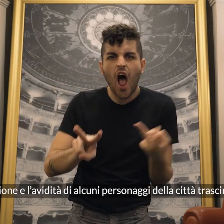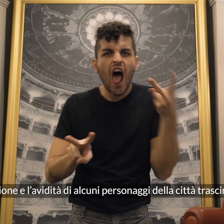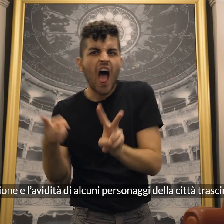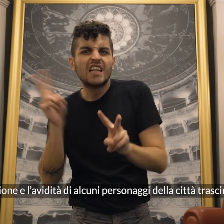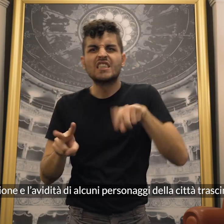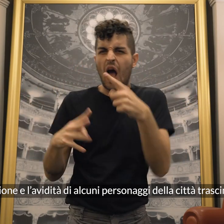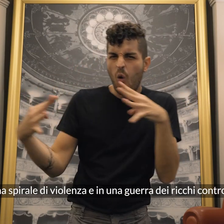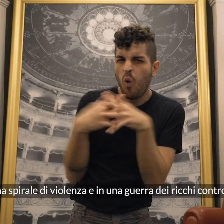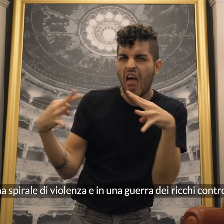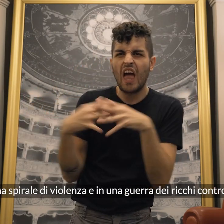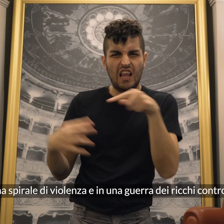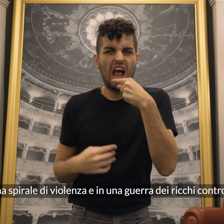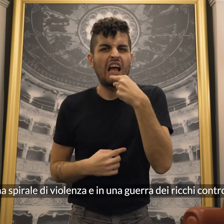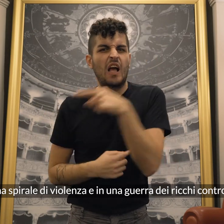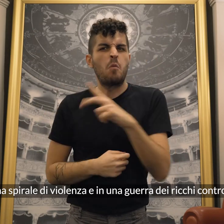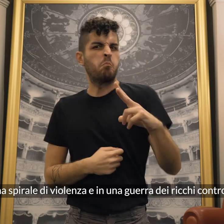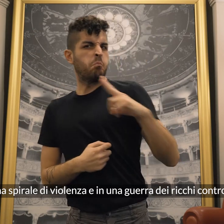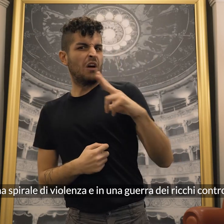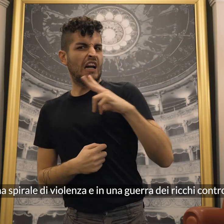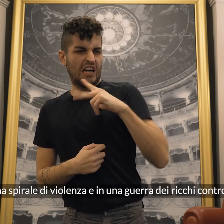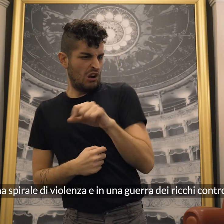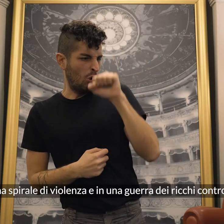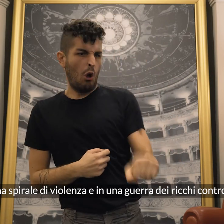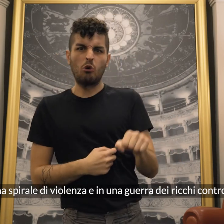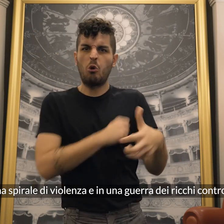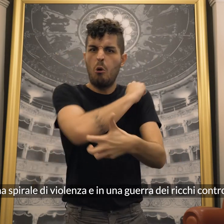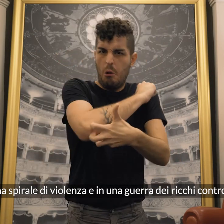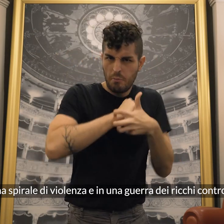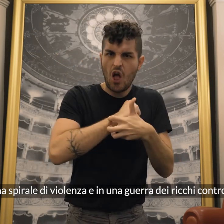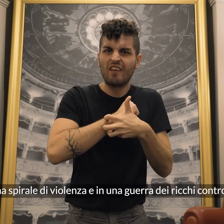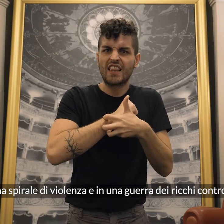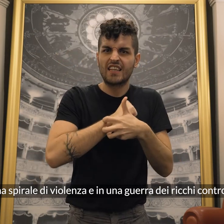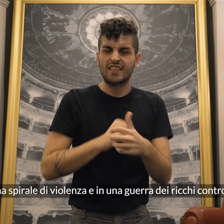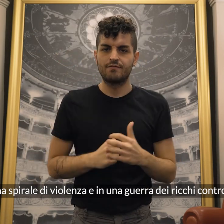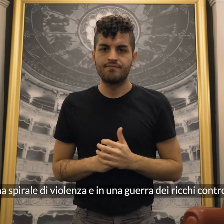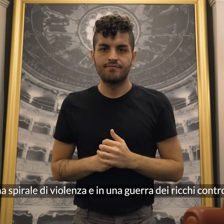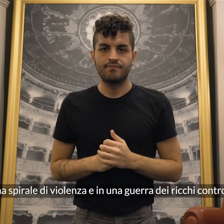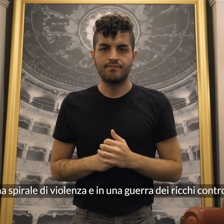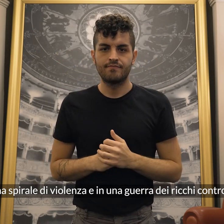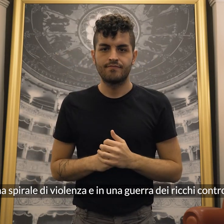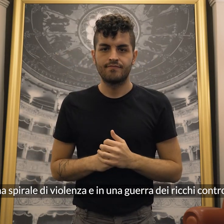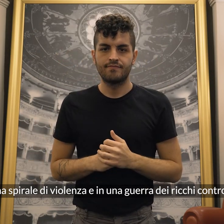eventi in una spirale di violenza e in una guerra dei ricchi contro i poveri.